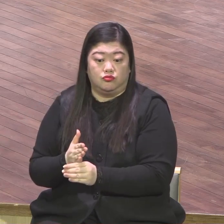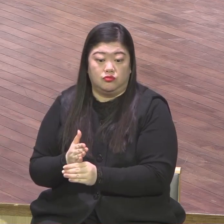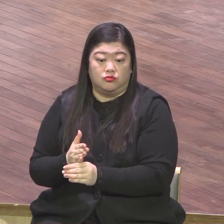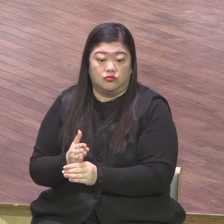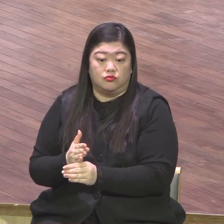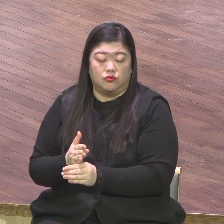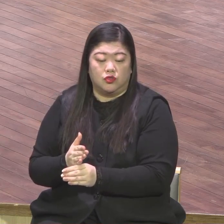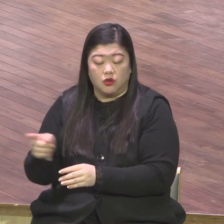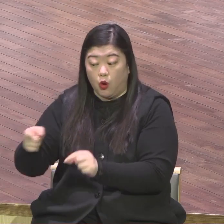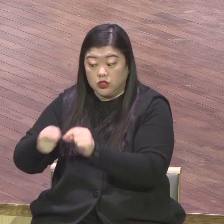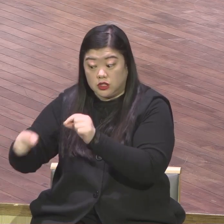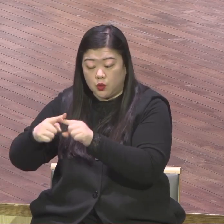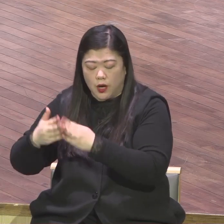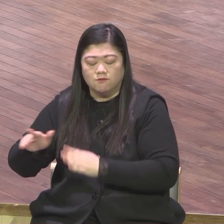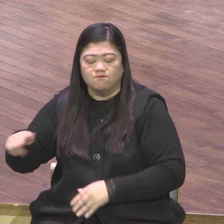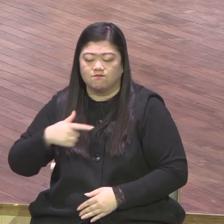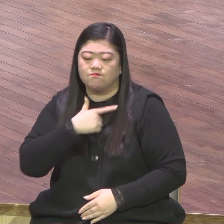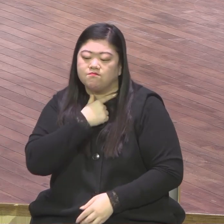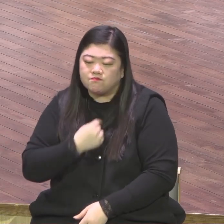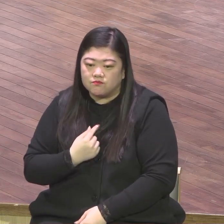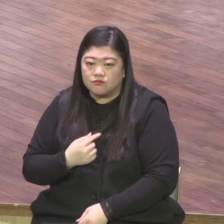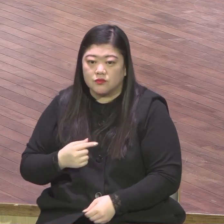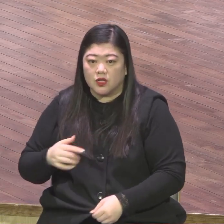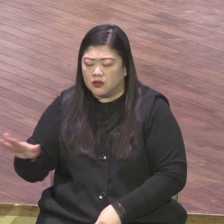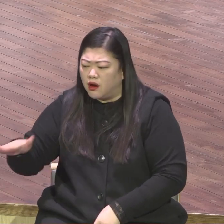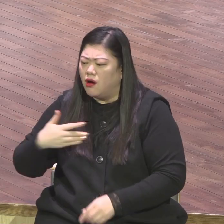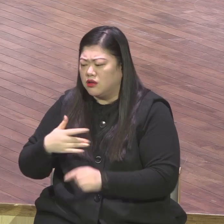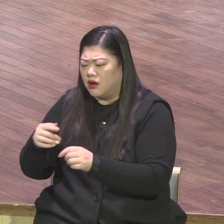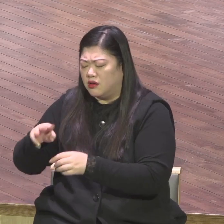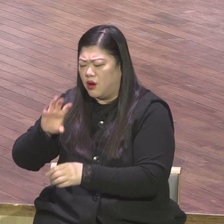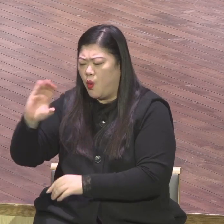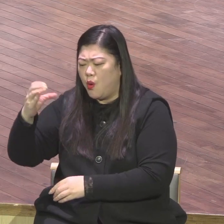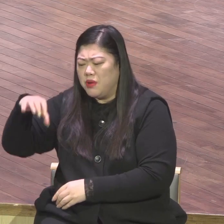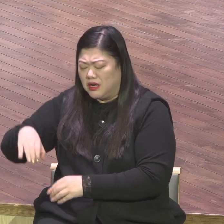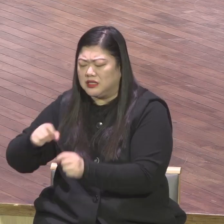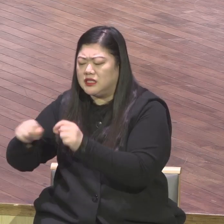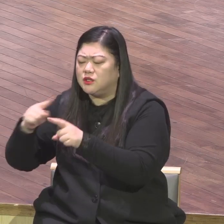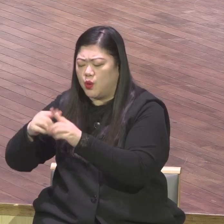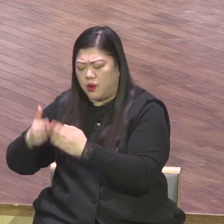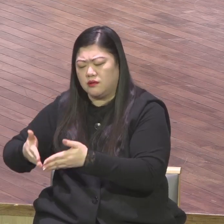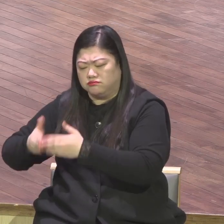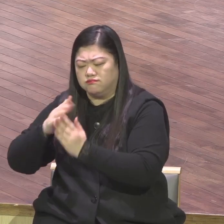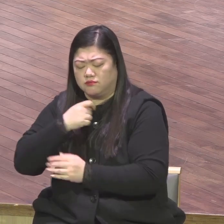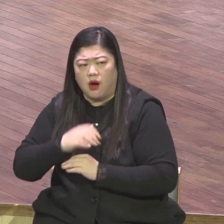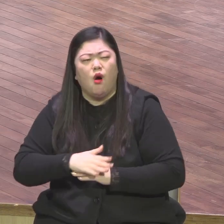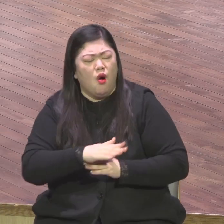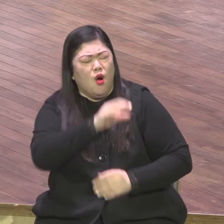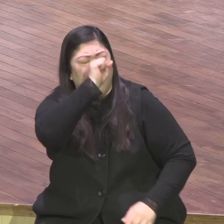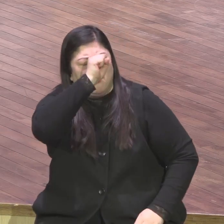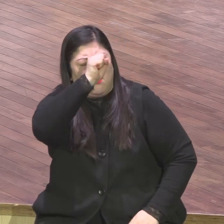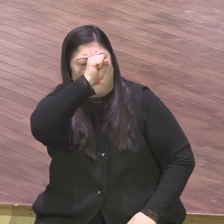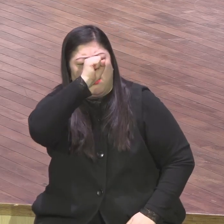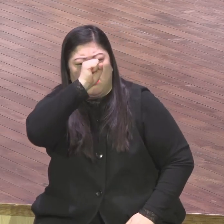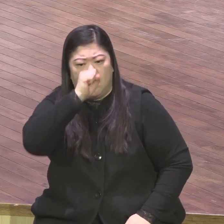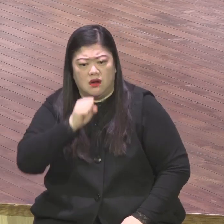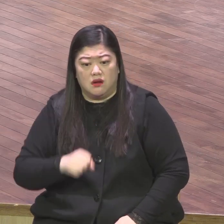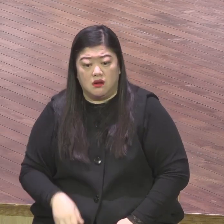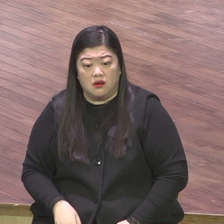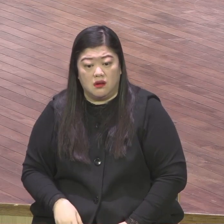세우겠다라고 말을 하니까 안드레스 목사가 눈물을 펑펑 쏟더래 너무 감격해가지고 이 안드레스 목사가 어떤 사람이냐 한국의